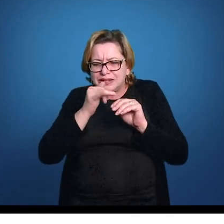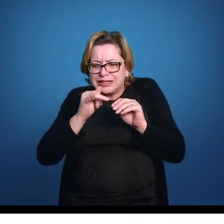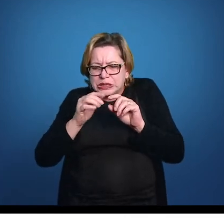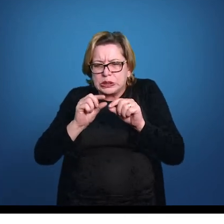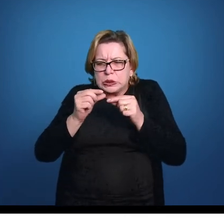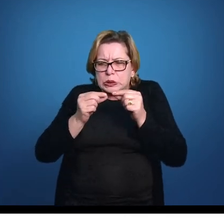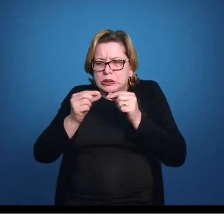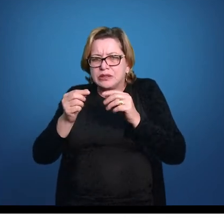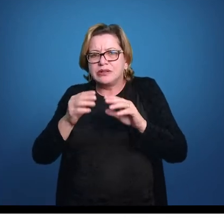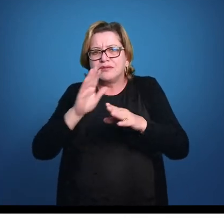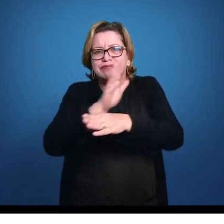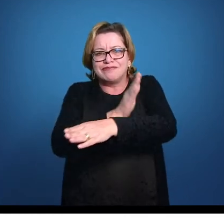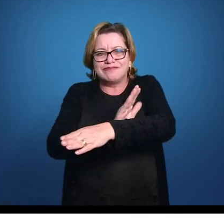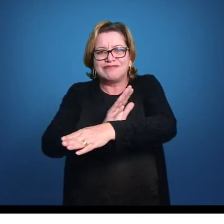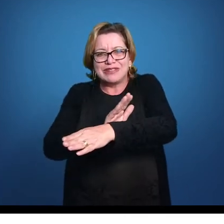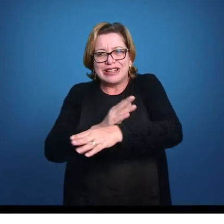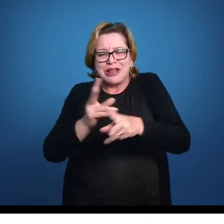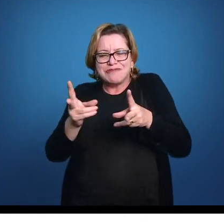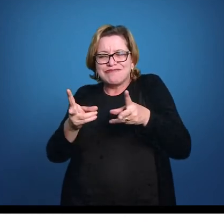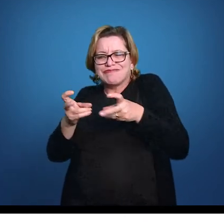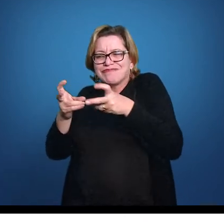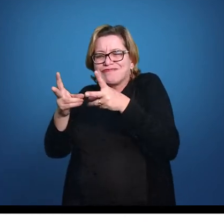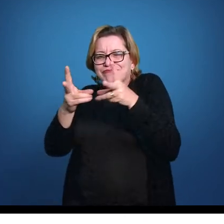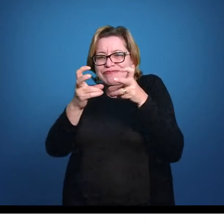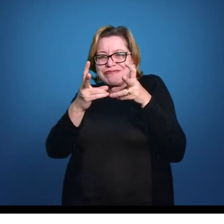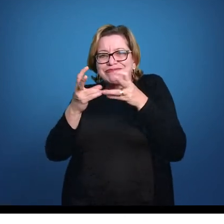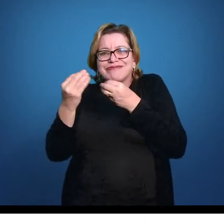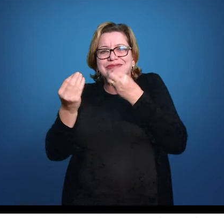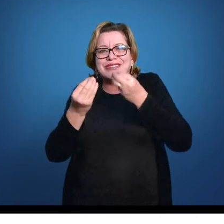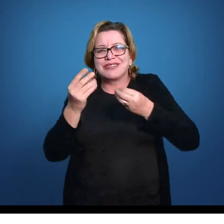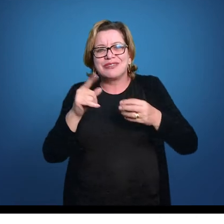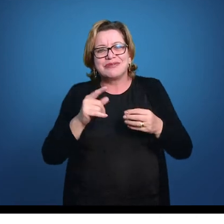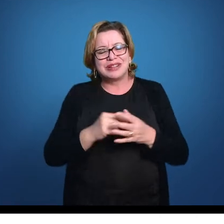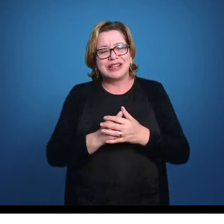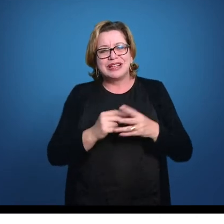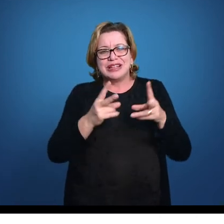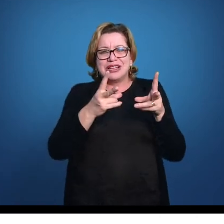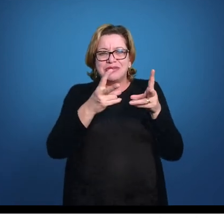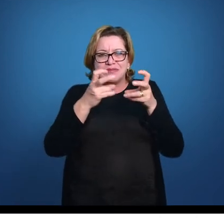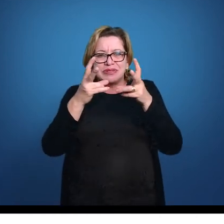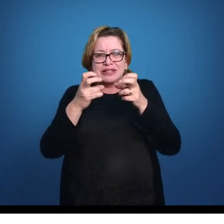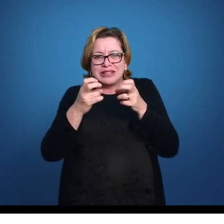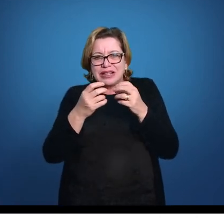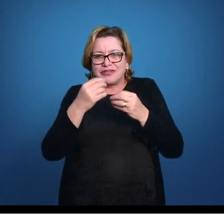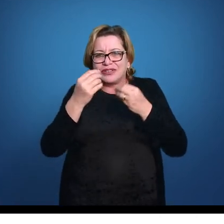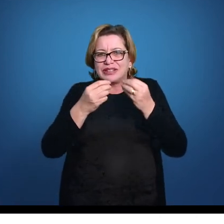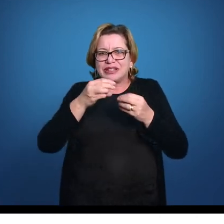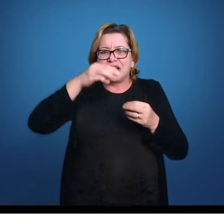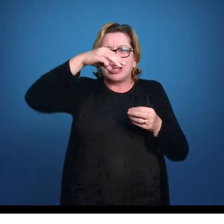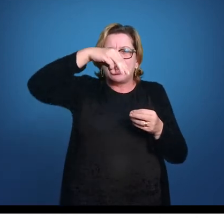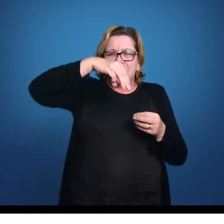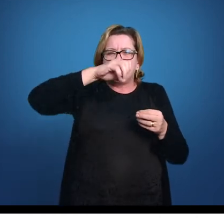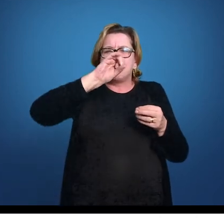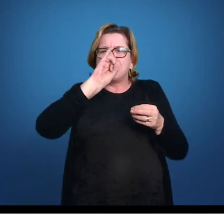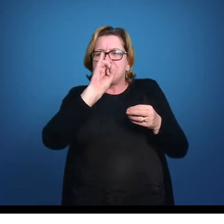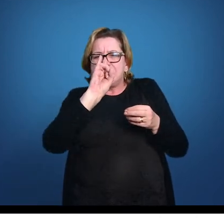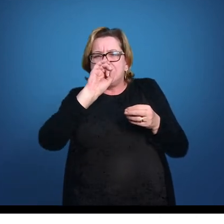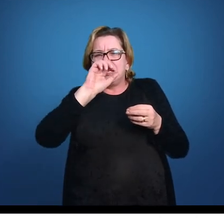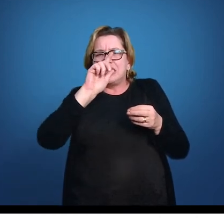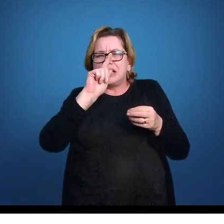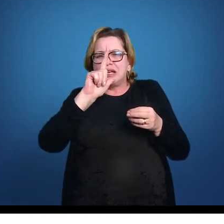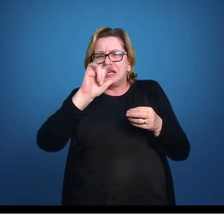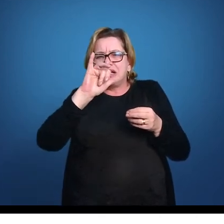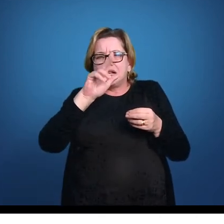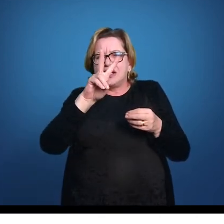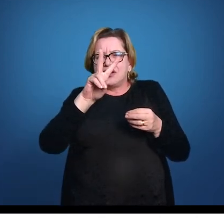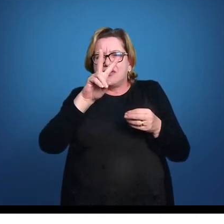elétricas, e os tubarões e as raias conseguem perceber isso, então eles conseguem perceber milivolts, coisas que os nossos